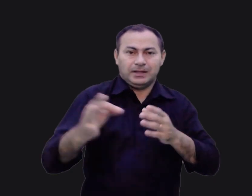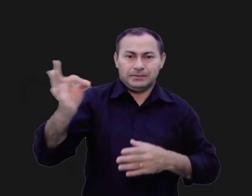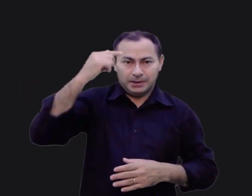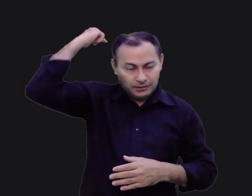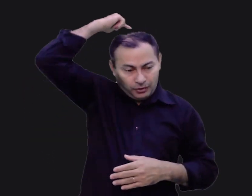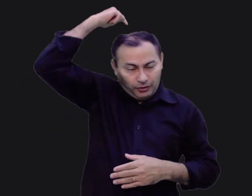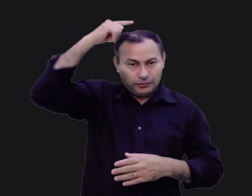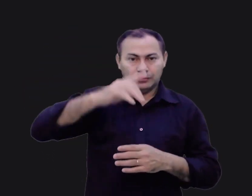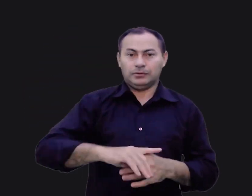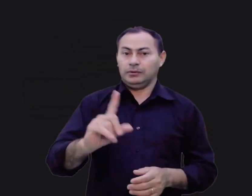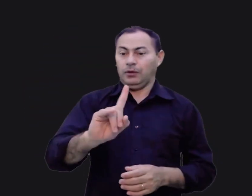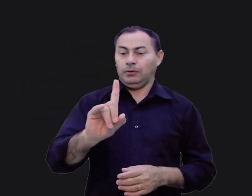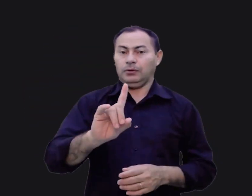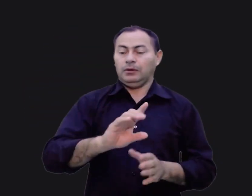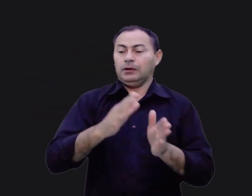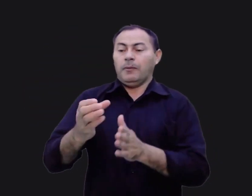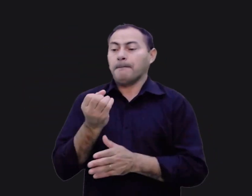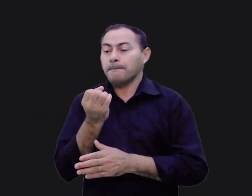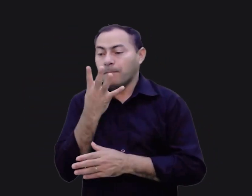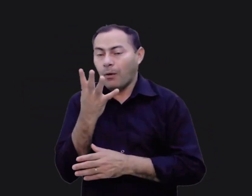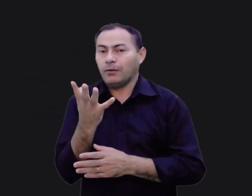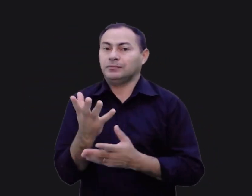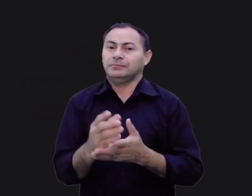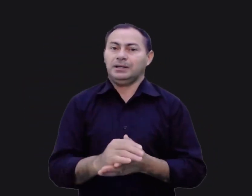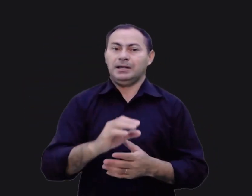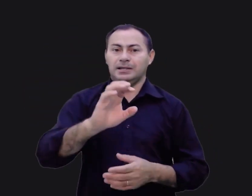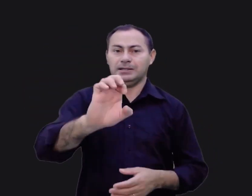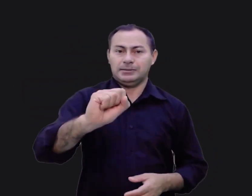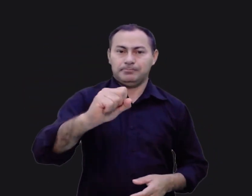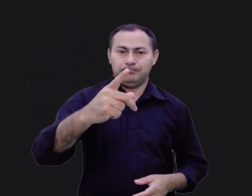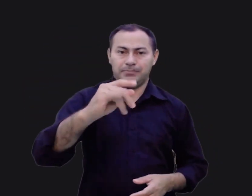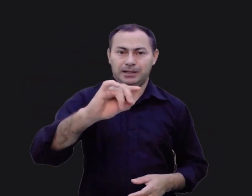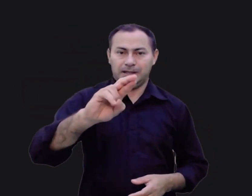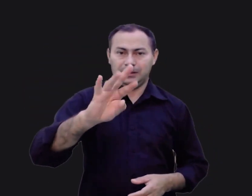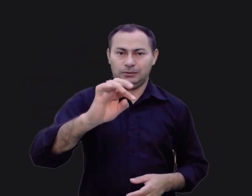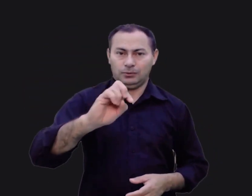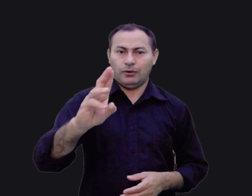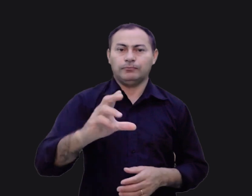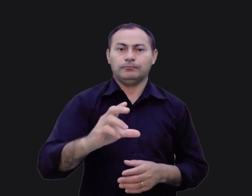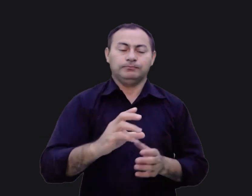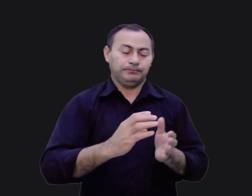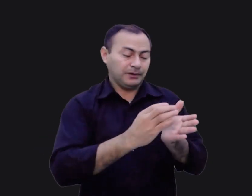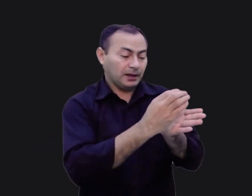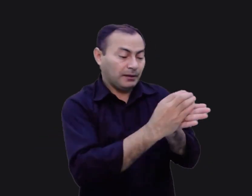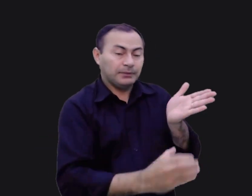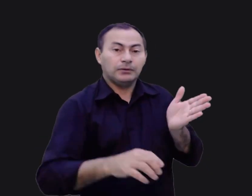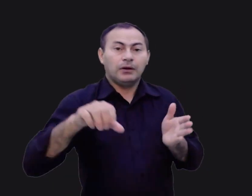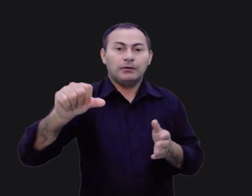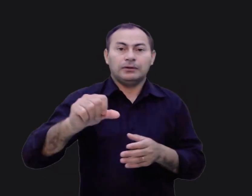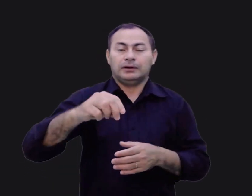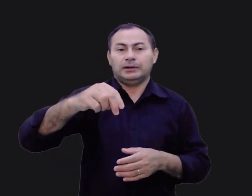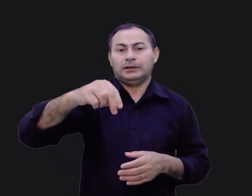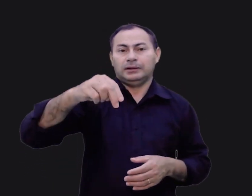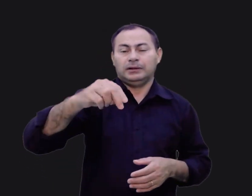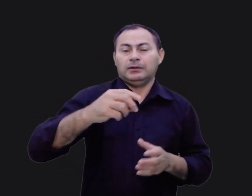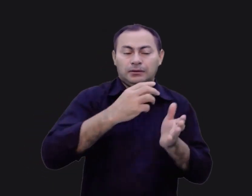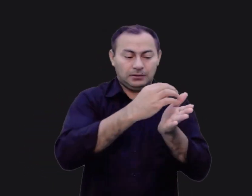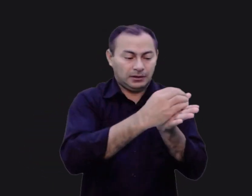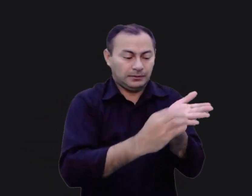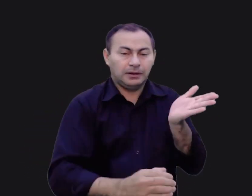com o lado bom dessa dimensão espiritual. No capítulo 9, lemos sobre os gibionitas. Capítulo